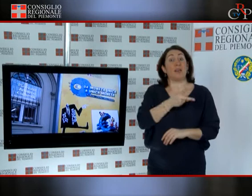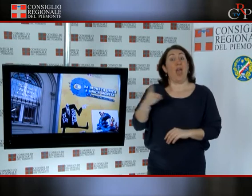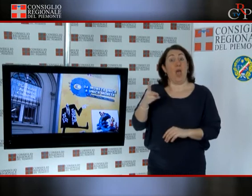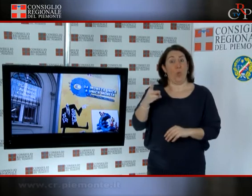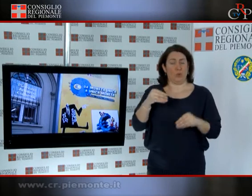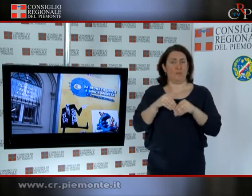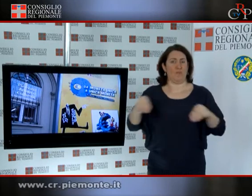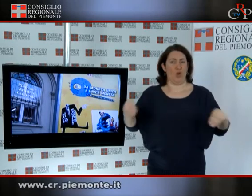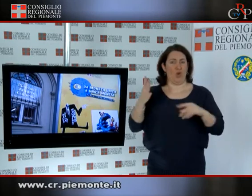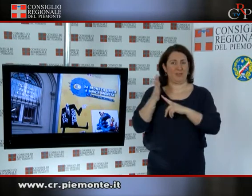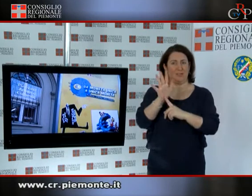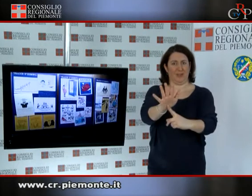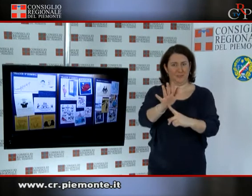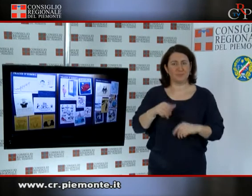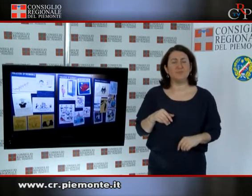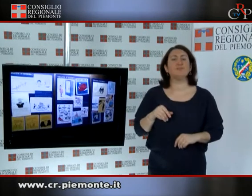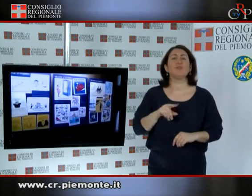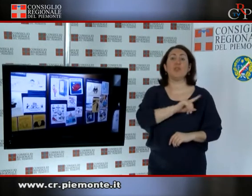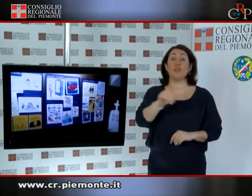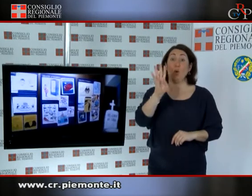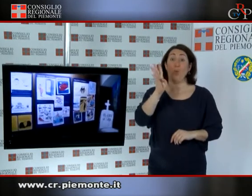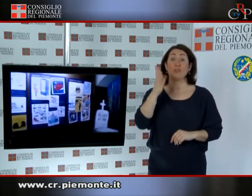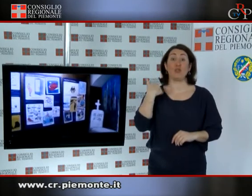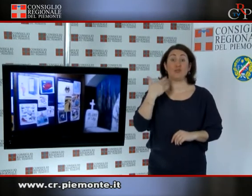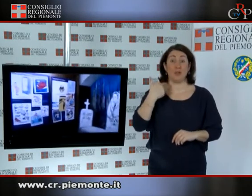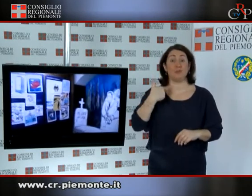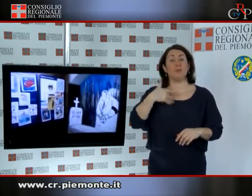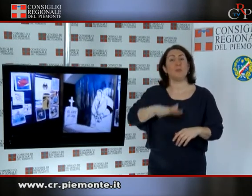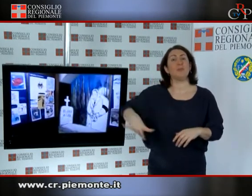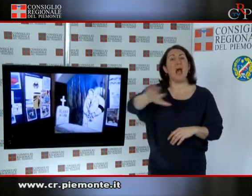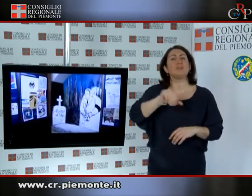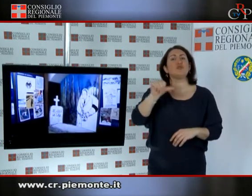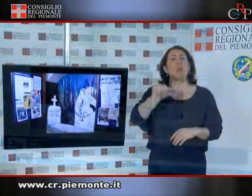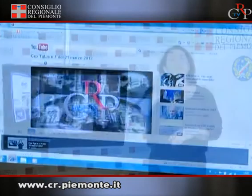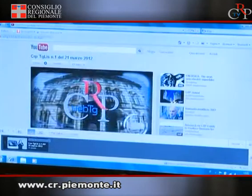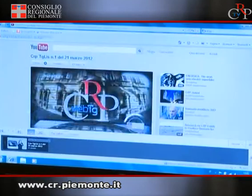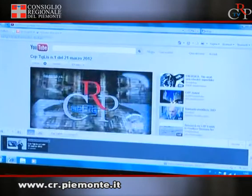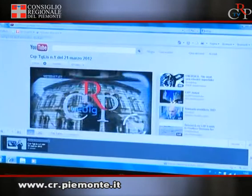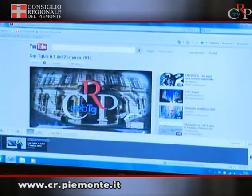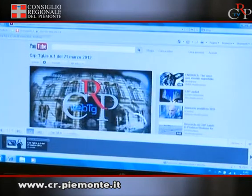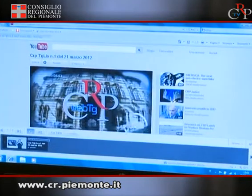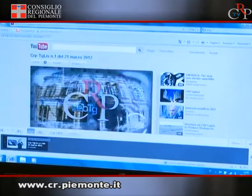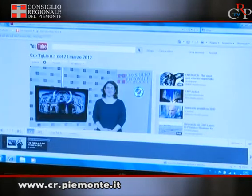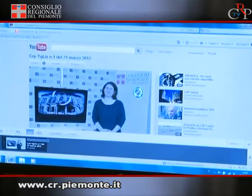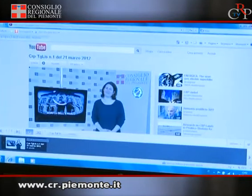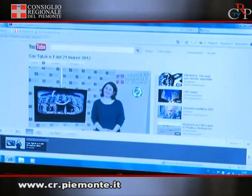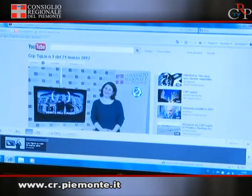settimanale, caricato su Youtube e reso fruibile con un link sul sito istituzionale www.cr.piemonte